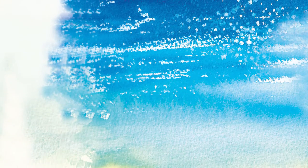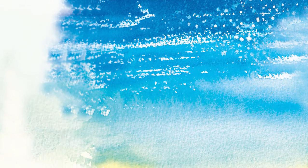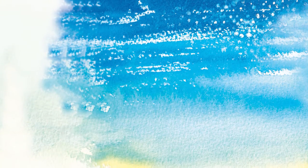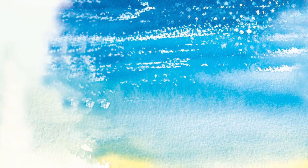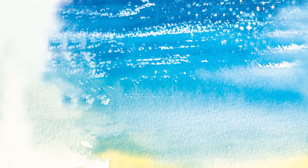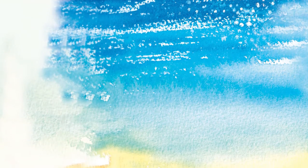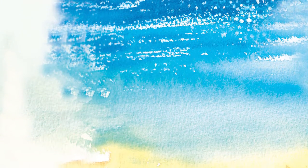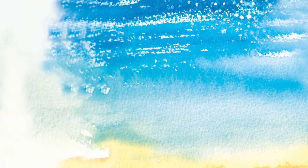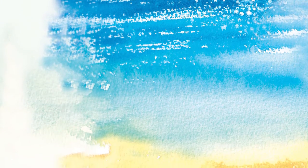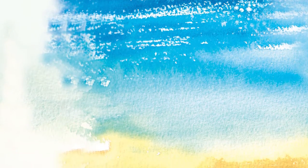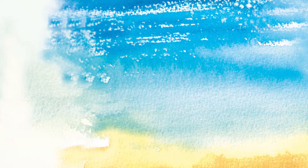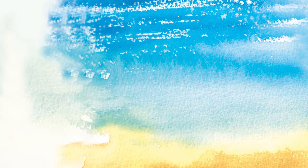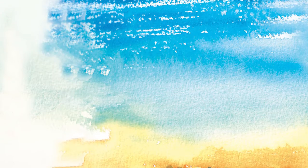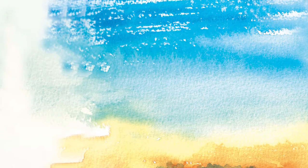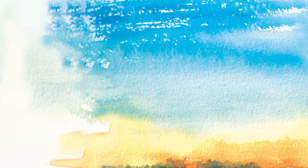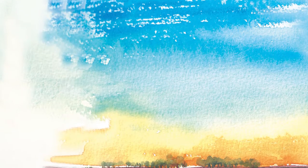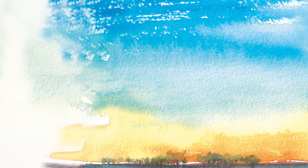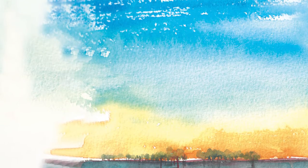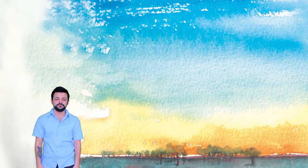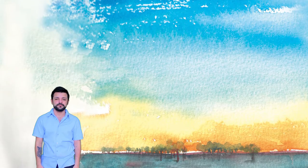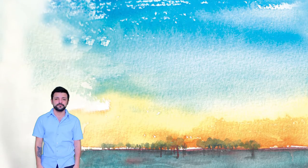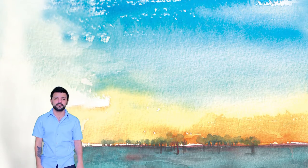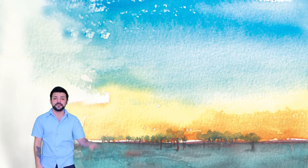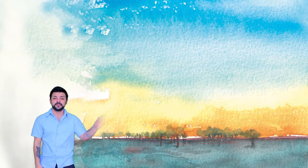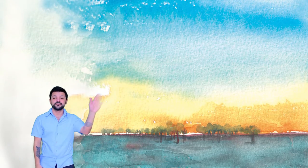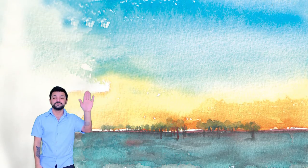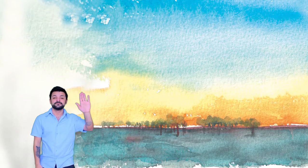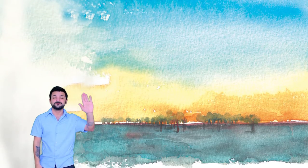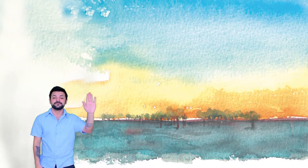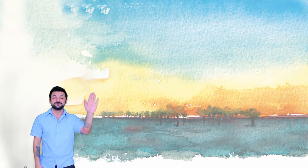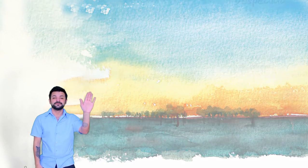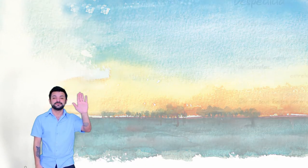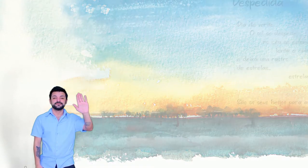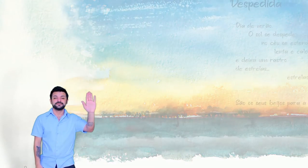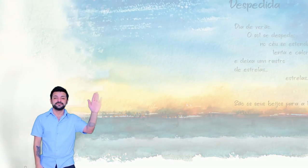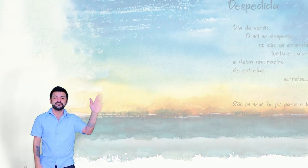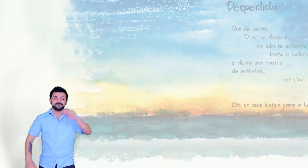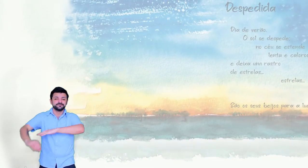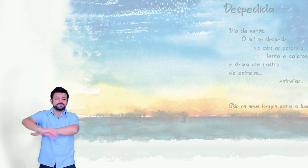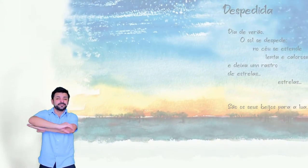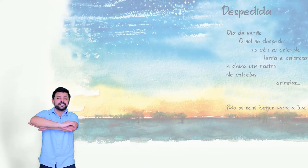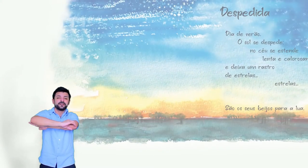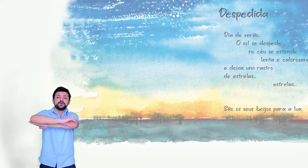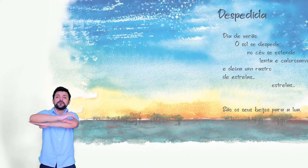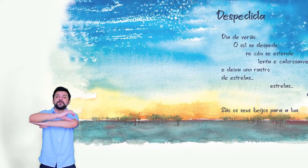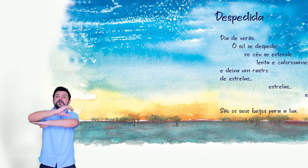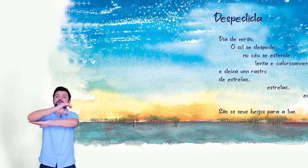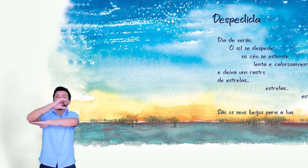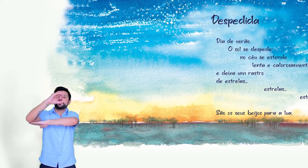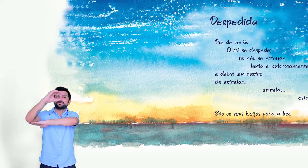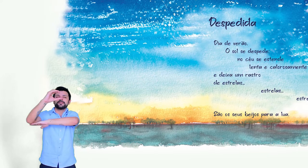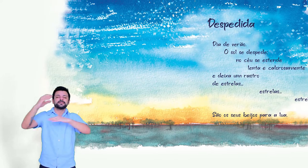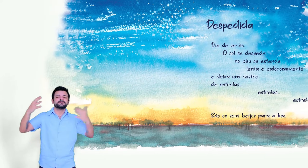Despedida Dia de Verão O Sol se Despede No Céu se Estende Lenta e